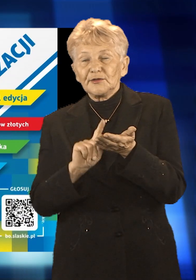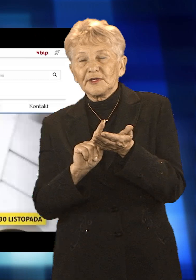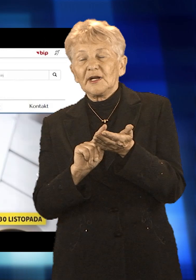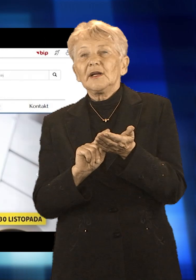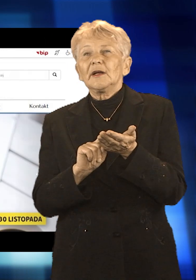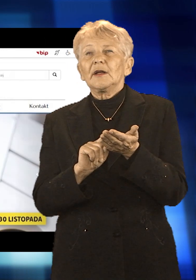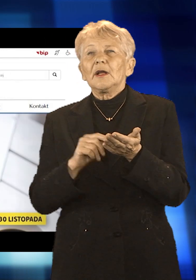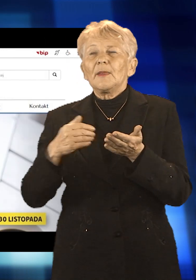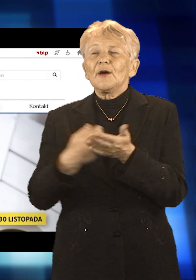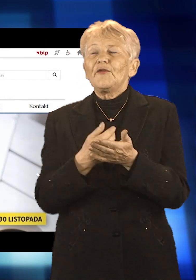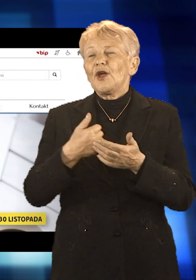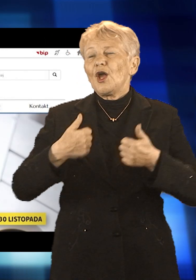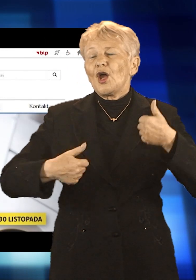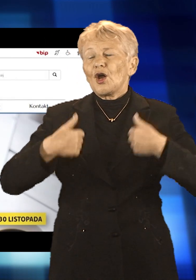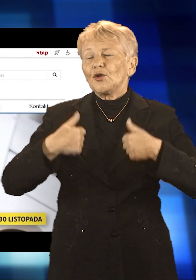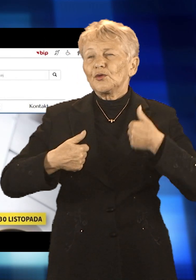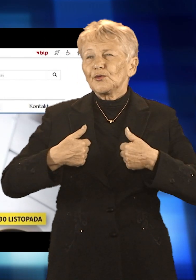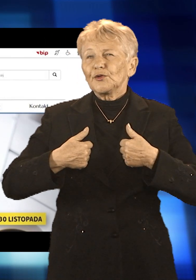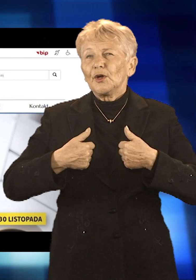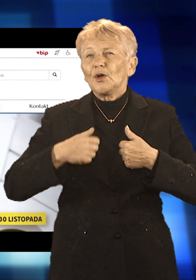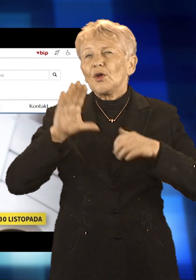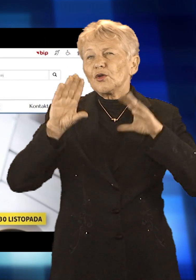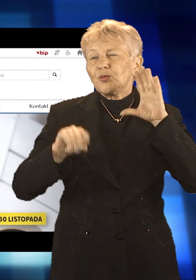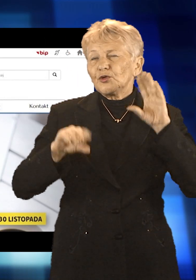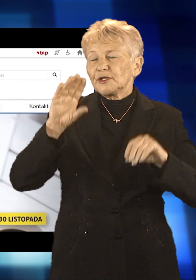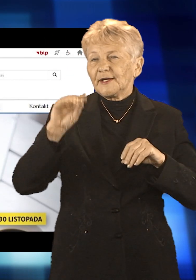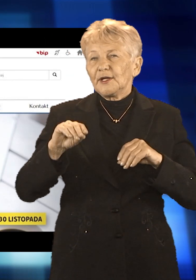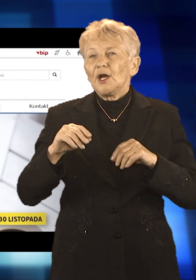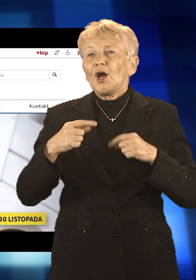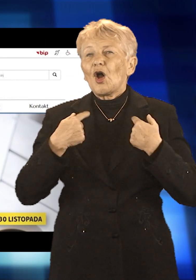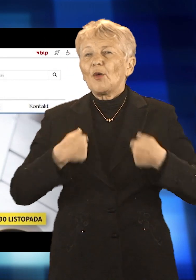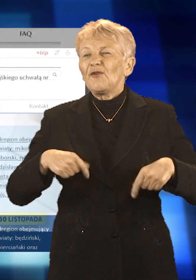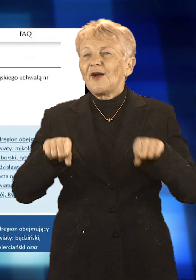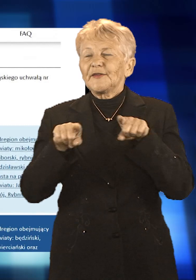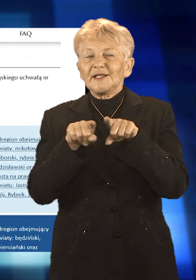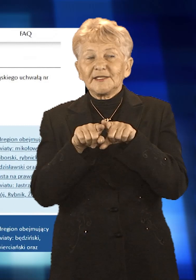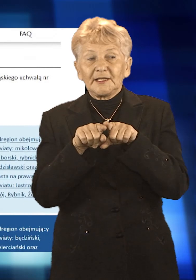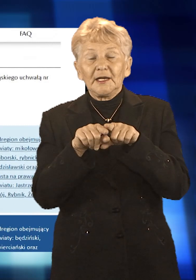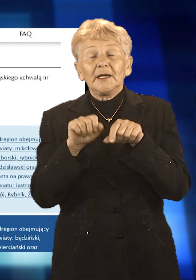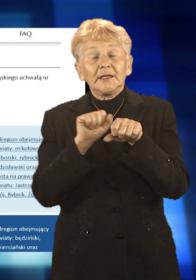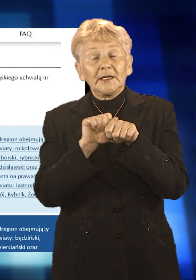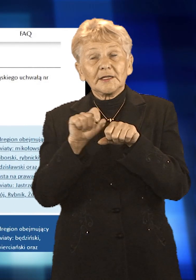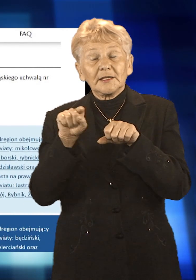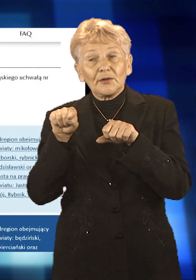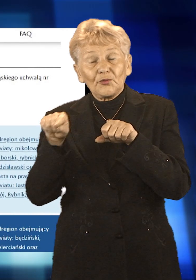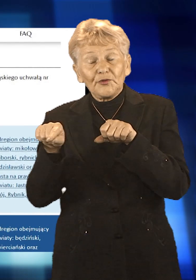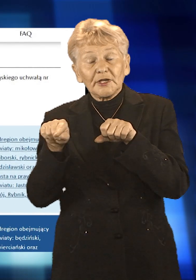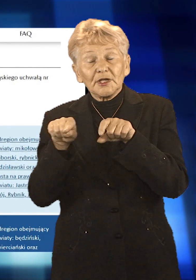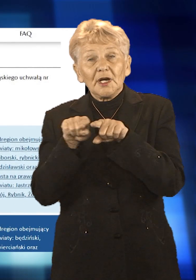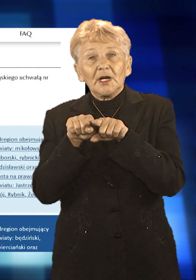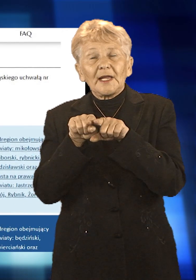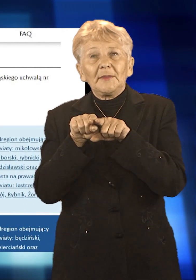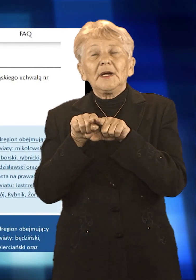projektów w ramach budżetu obywatelskiego. Do konkursu stanęło kilkadziesiąt projektów. Wśród nich pomysł Zespołu Szkół